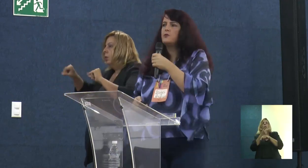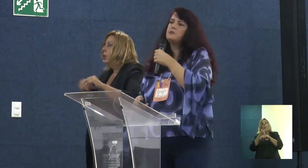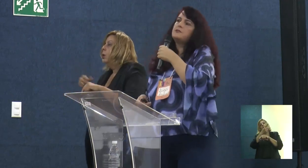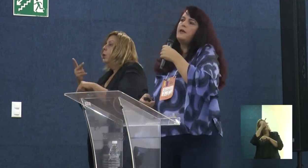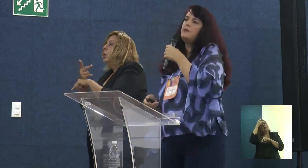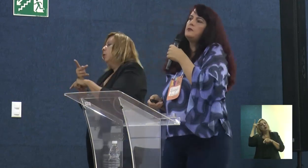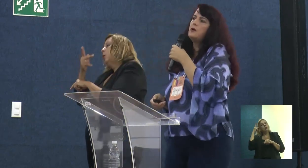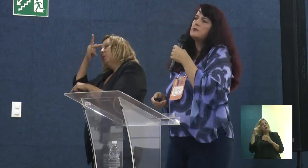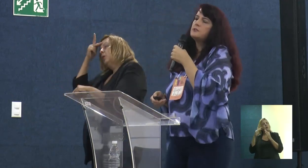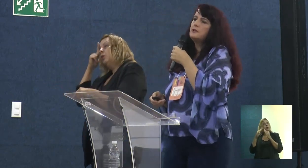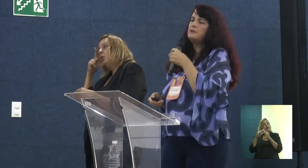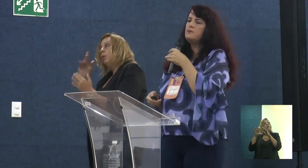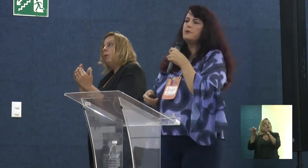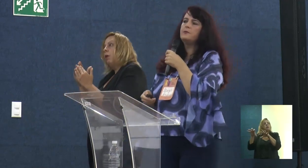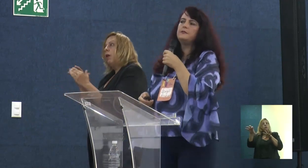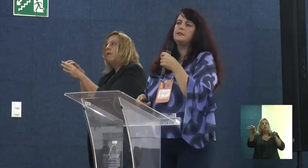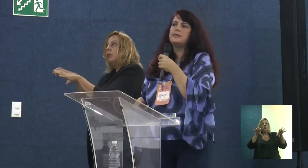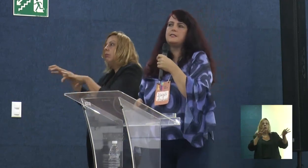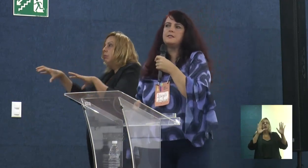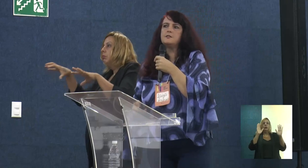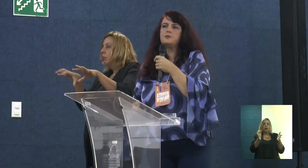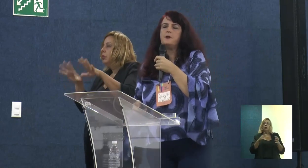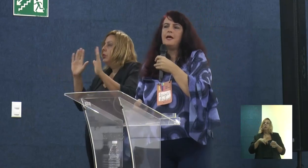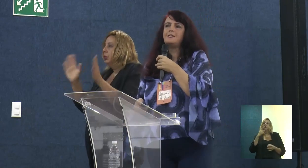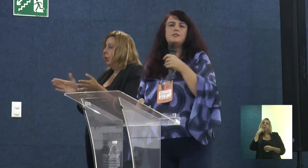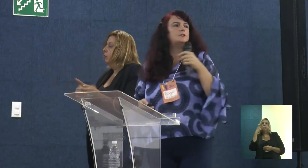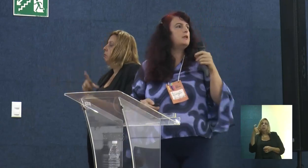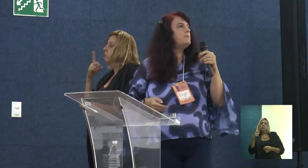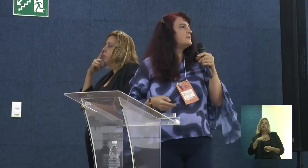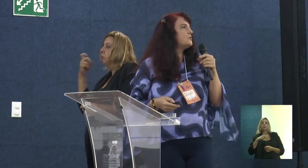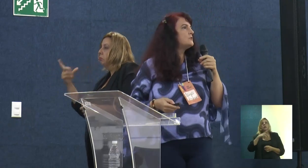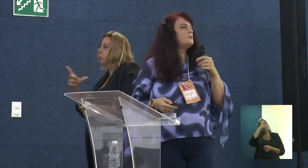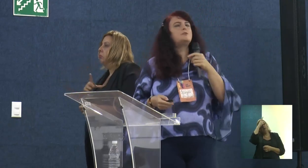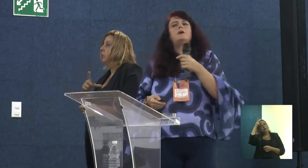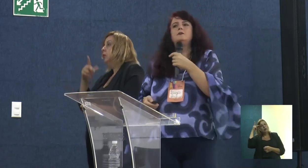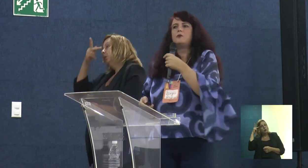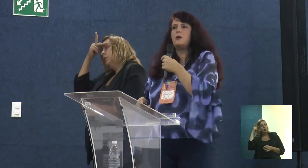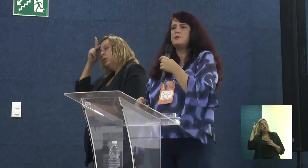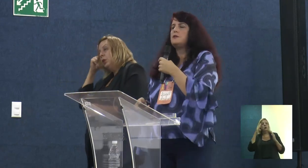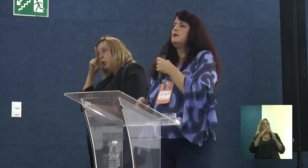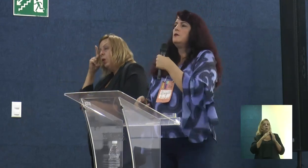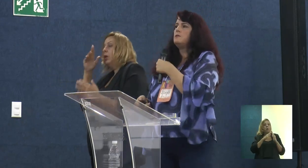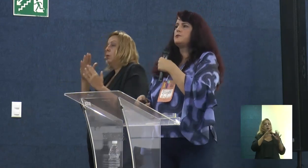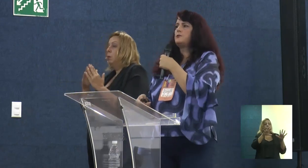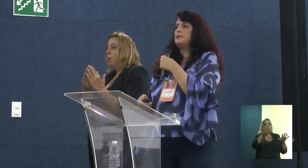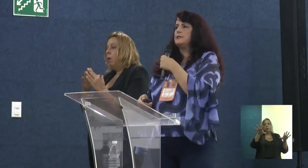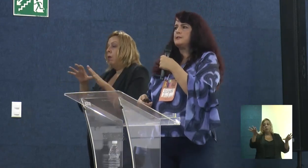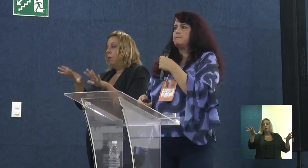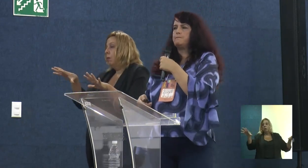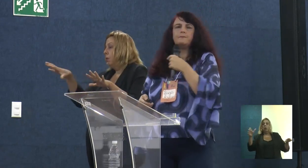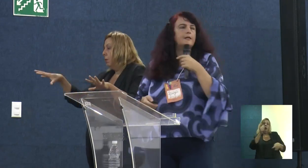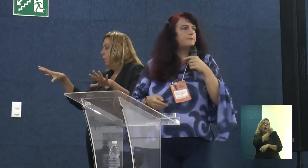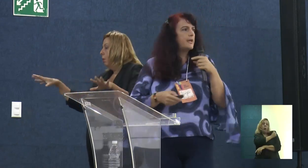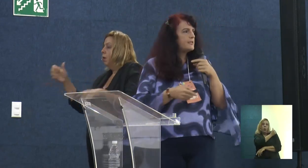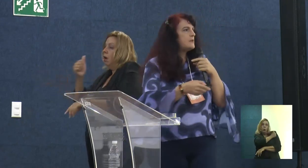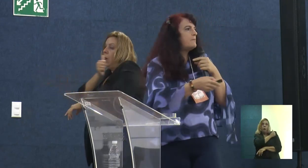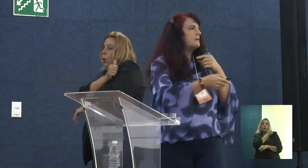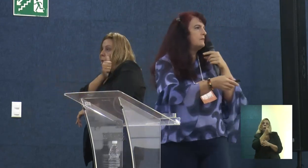também pessoas dos territórios. Então, foi muito interessante. A gente tem pessoas dos territórios como estudantes,